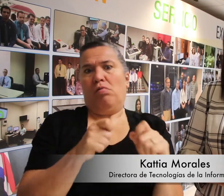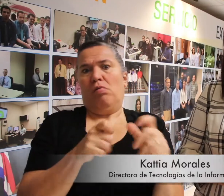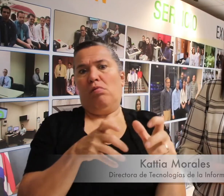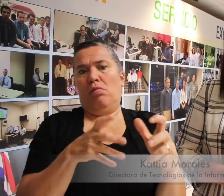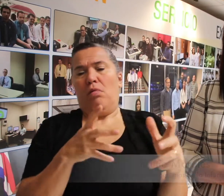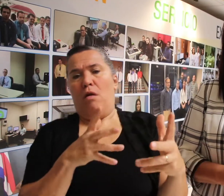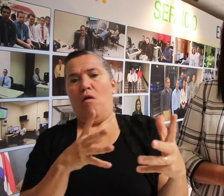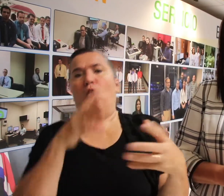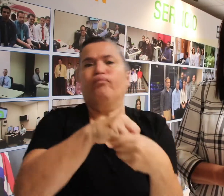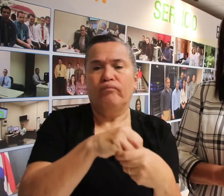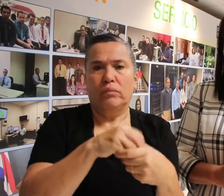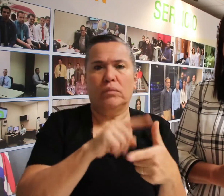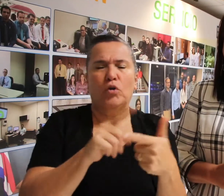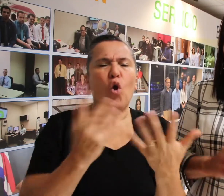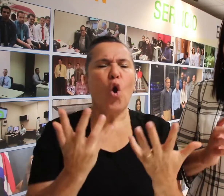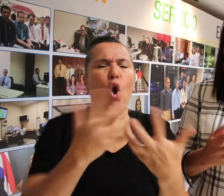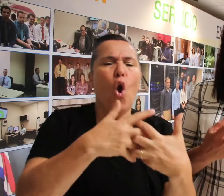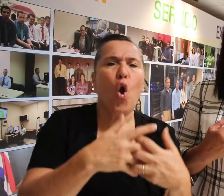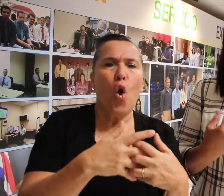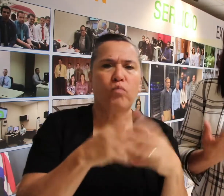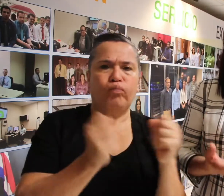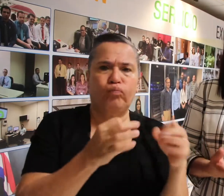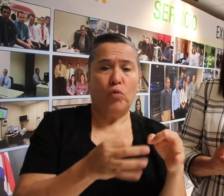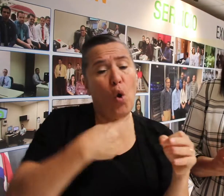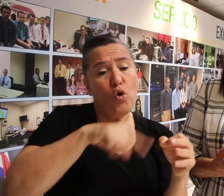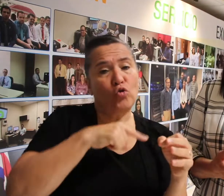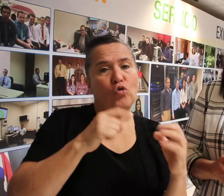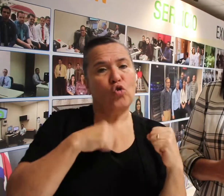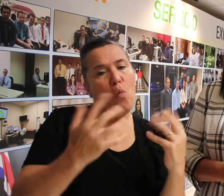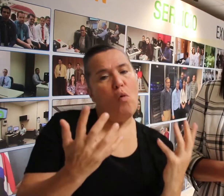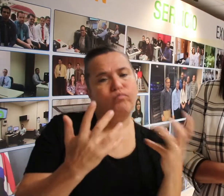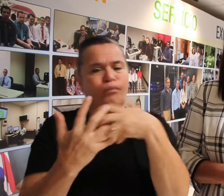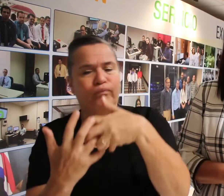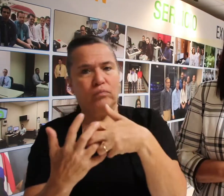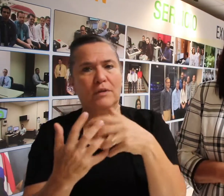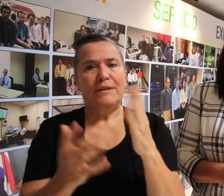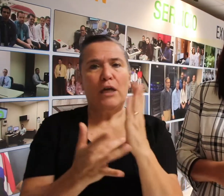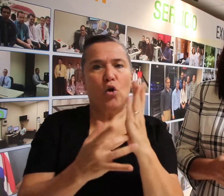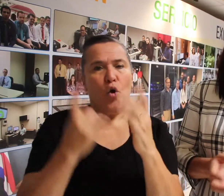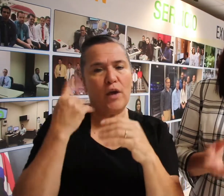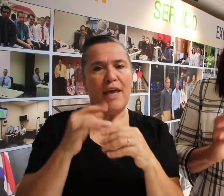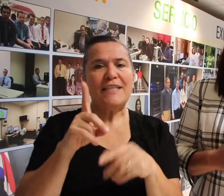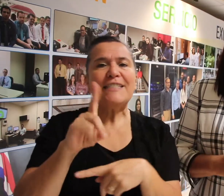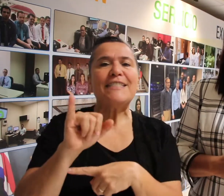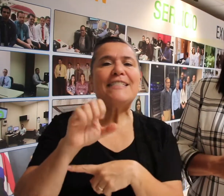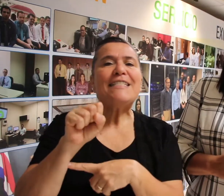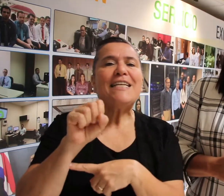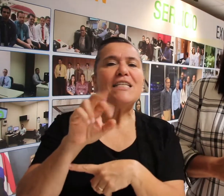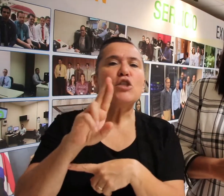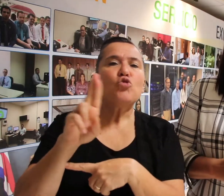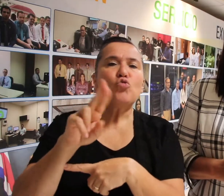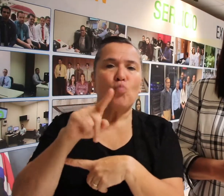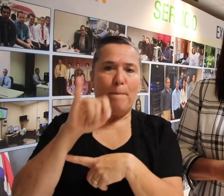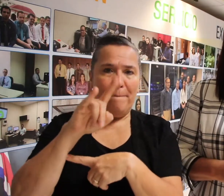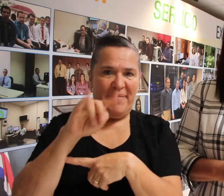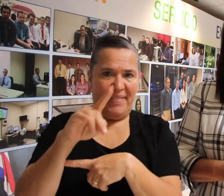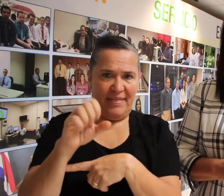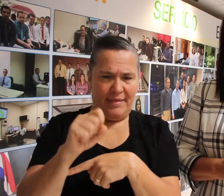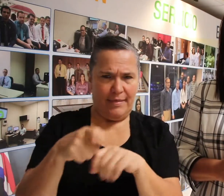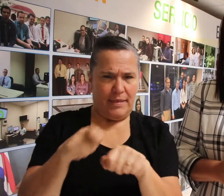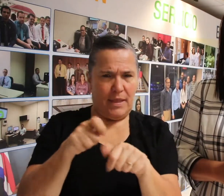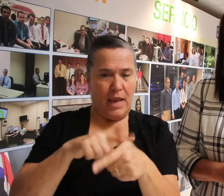acomodarse a lo que es el Poder Judicial o cómo nosotros podemos adoptar esas tecnologías disruptivas. Hemos realizado varias pruebas de